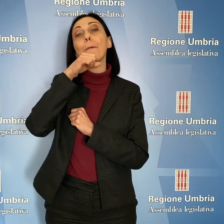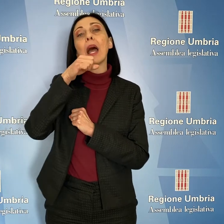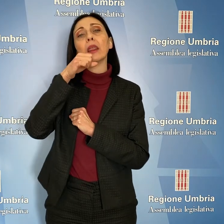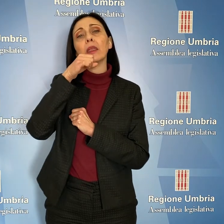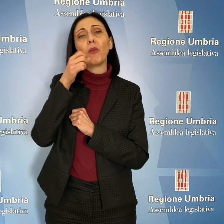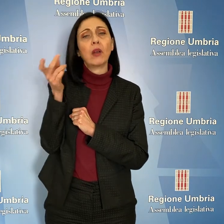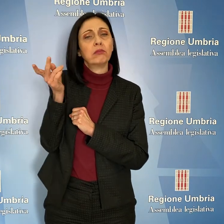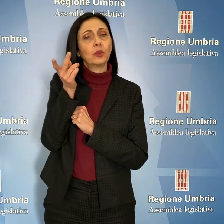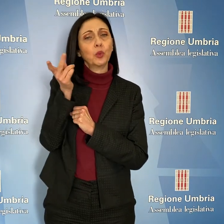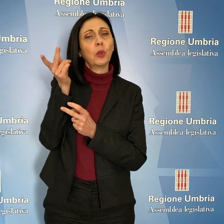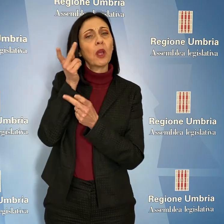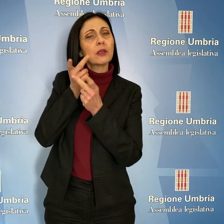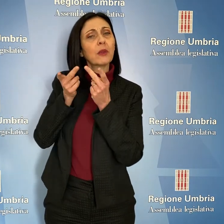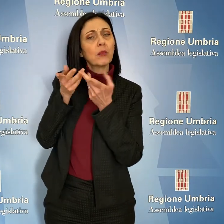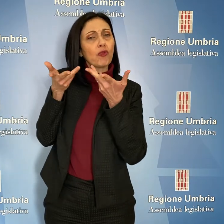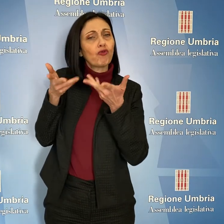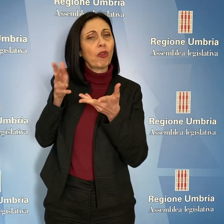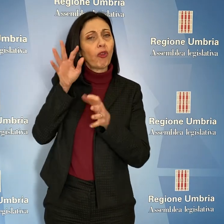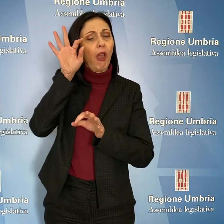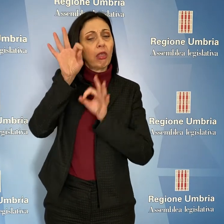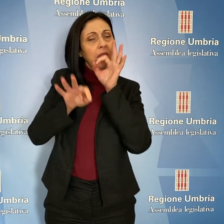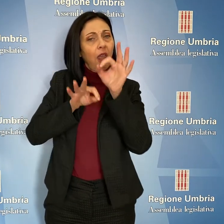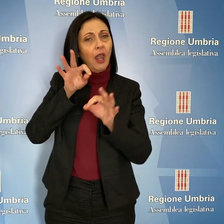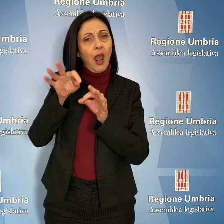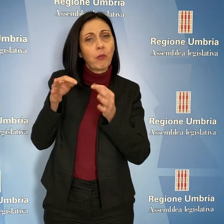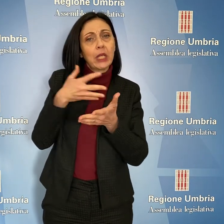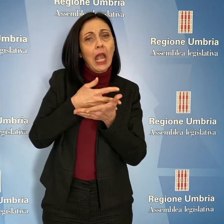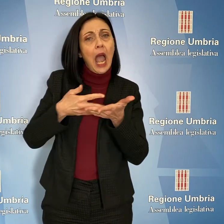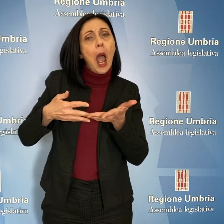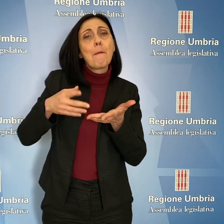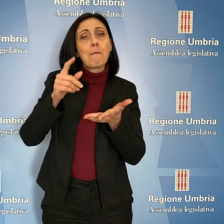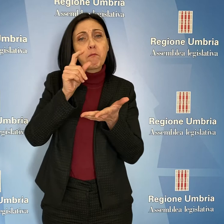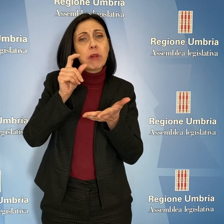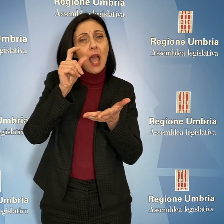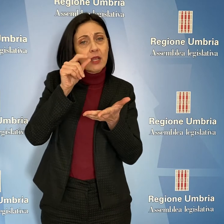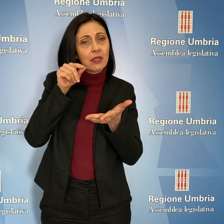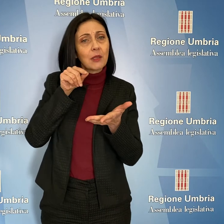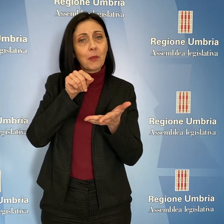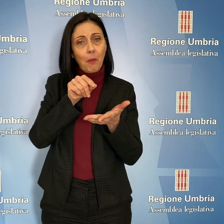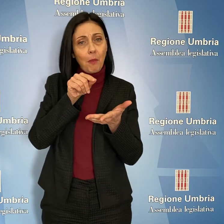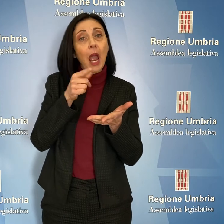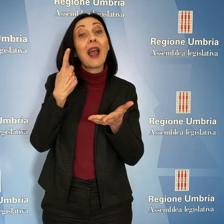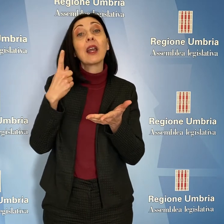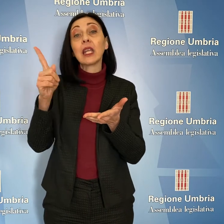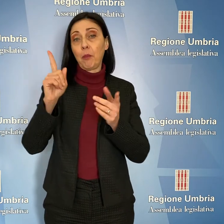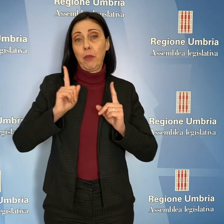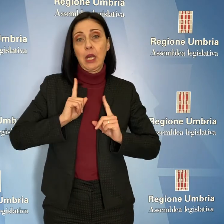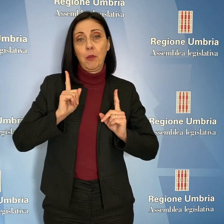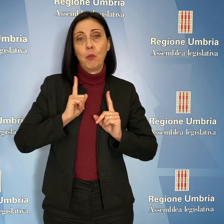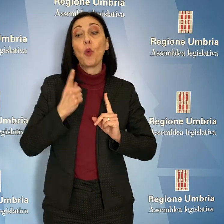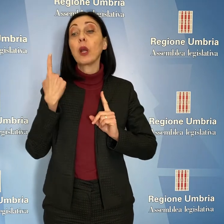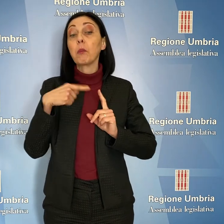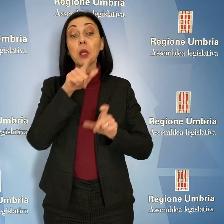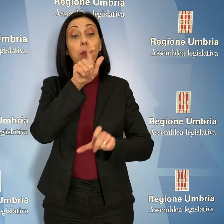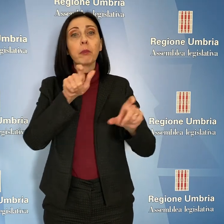terapia che prevede l'utilizzo del plasma iperimmune contro il Covid attraverso la somministrazione a pazienti positivi di plasma